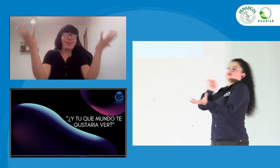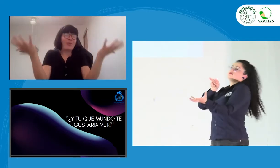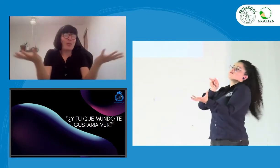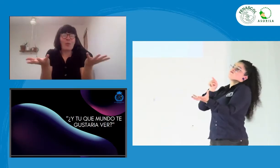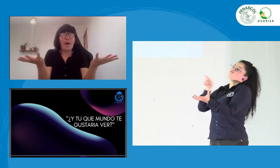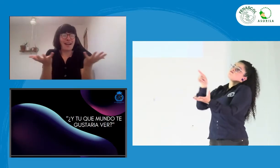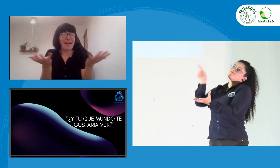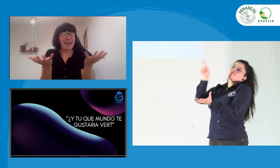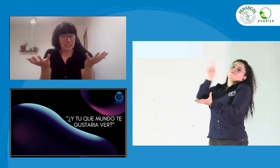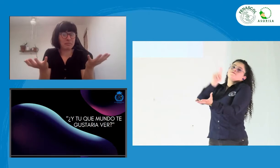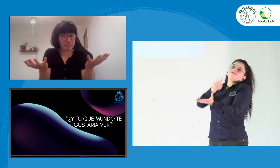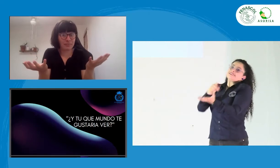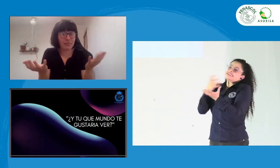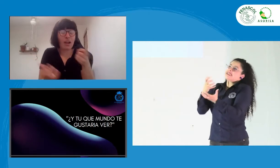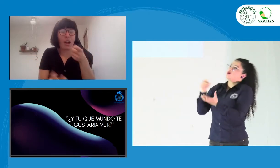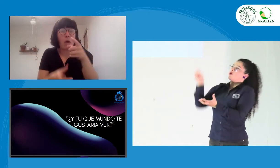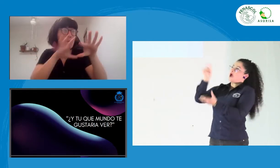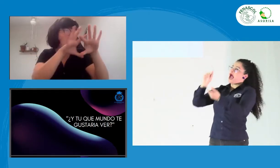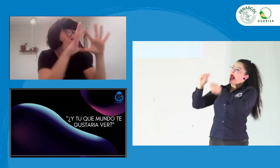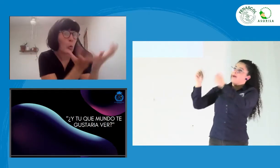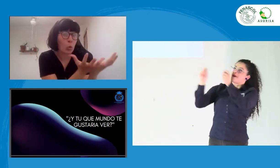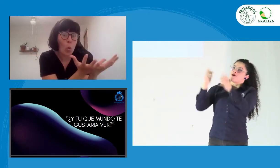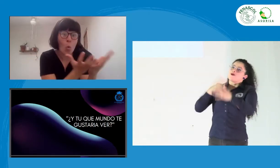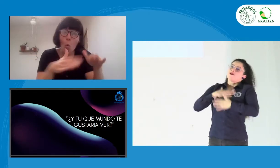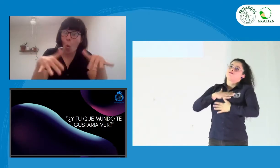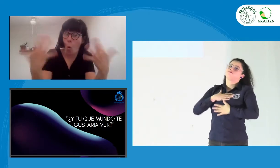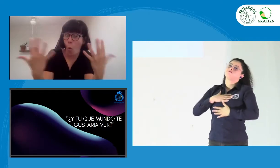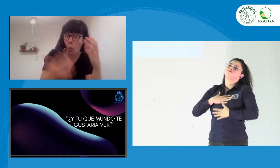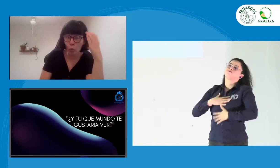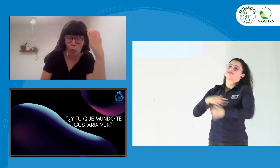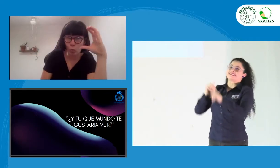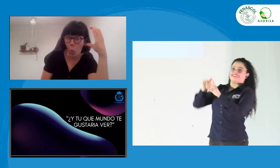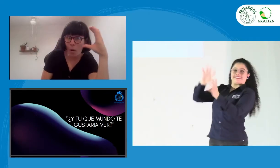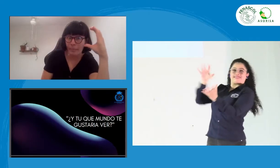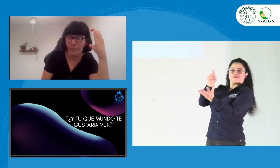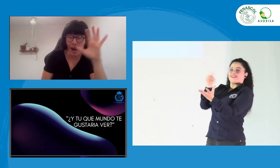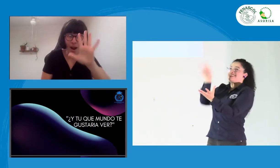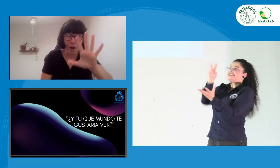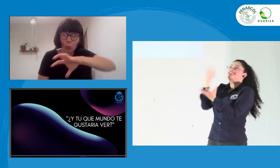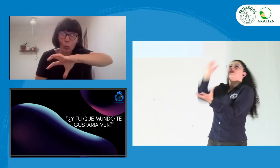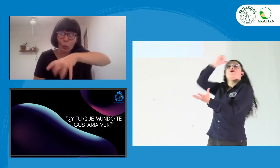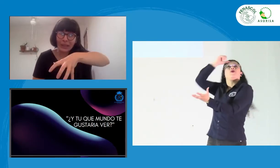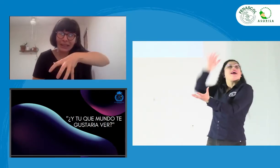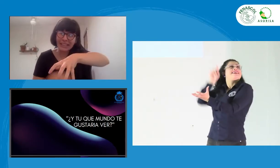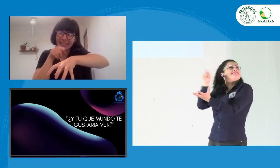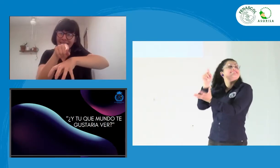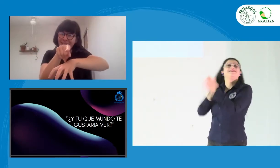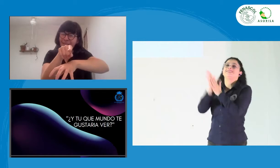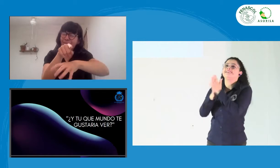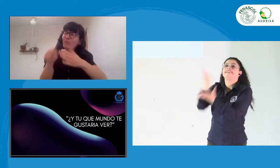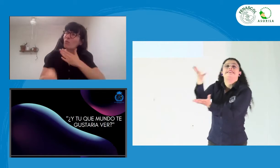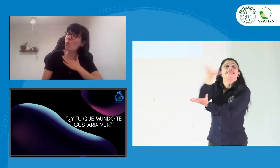Y tú, ¿qué mundo te gustaría ver? ¿A ti qué mundo te gustaría ver? Ustedes allá en Colombia.